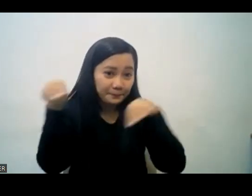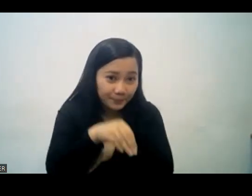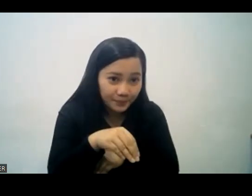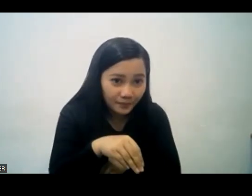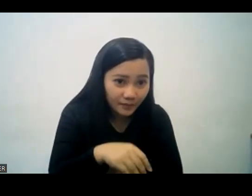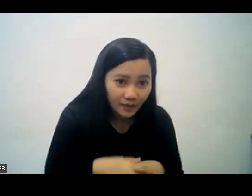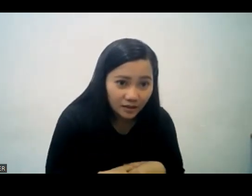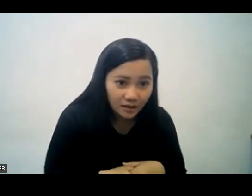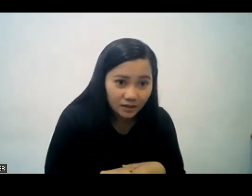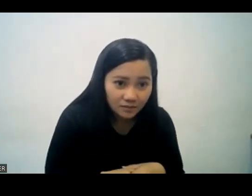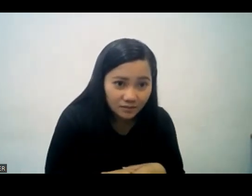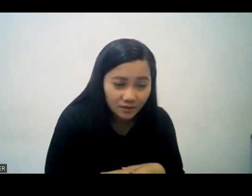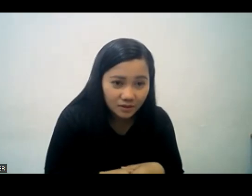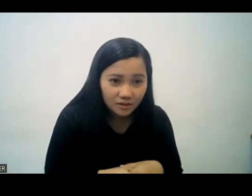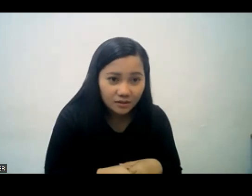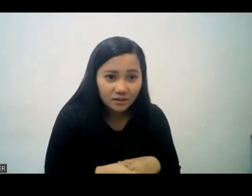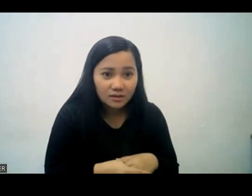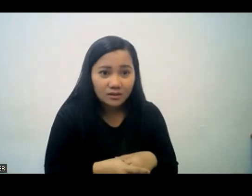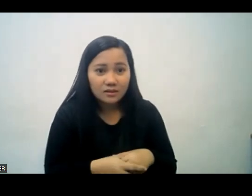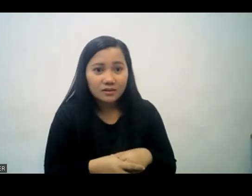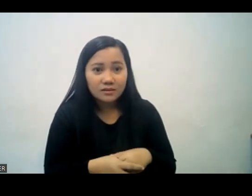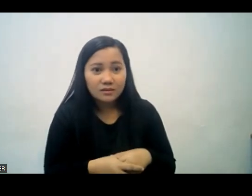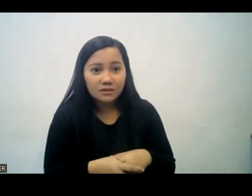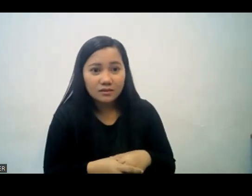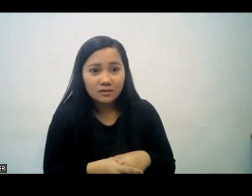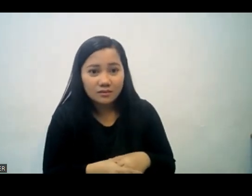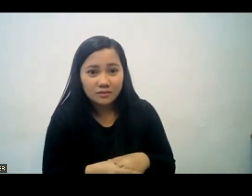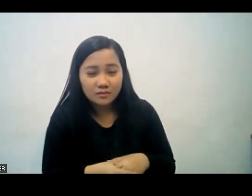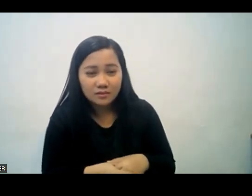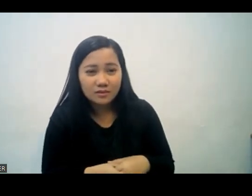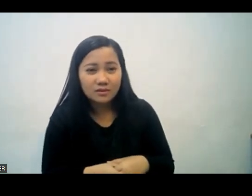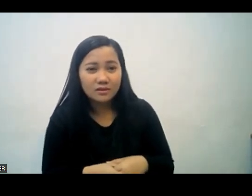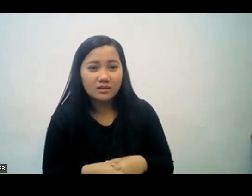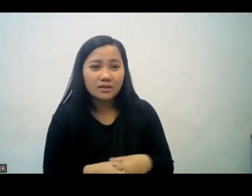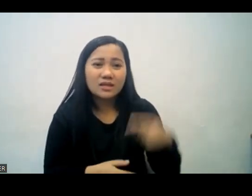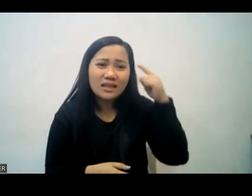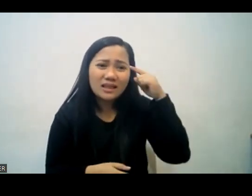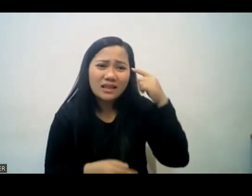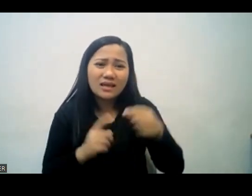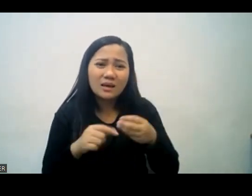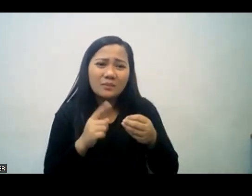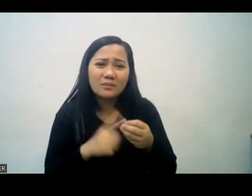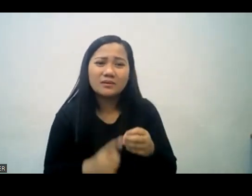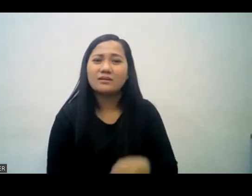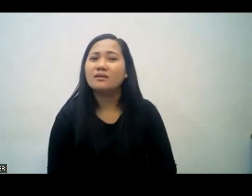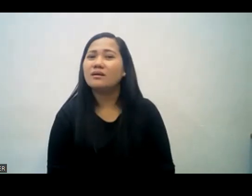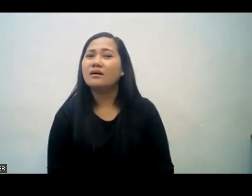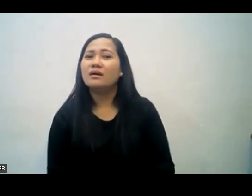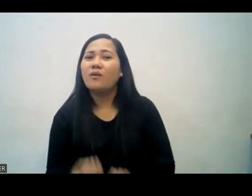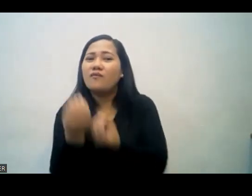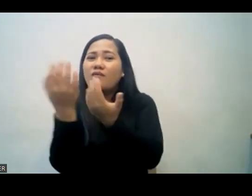i heard that i thought the lamb Passover lamb the sacrificial lamb